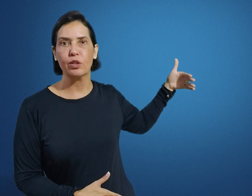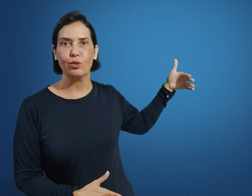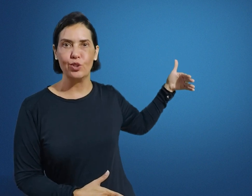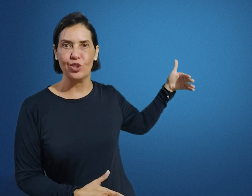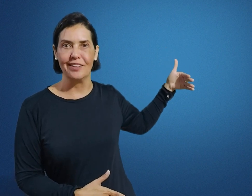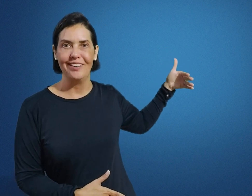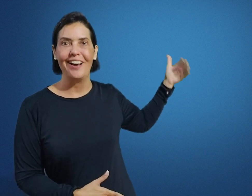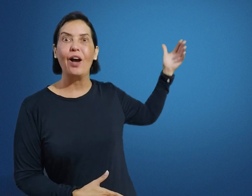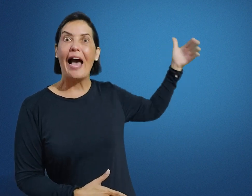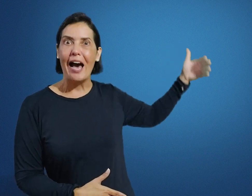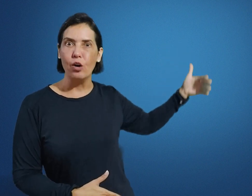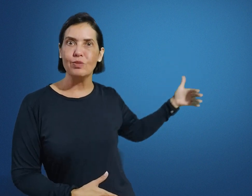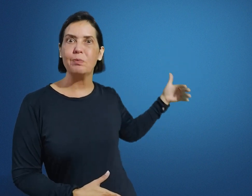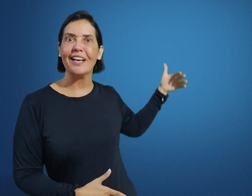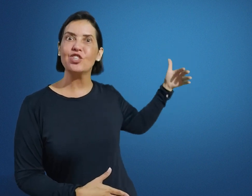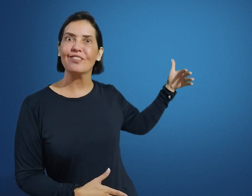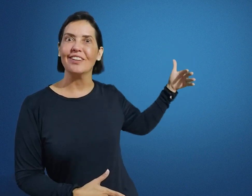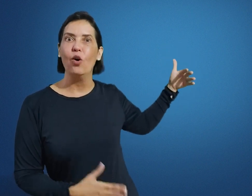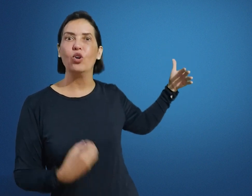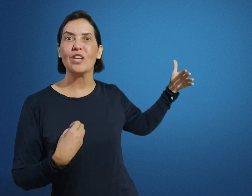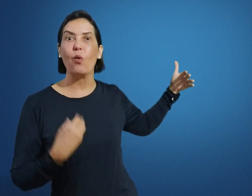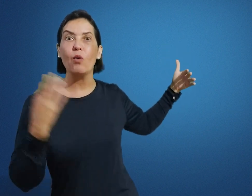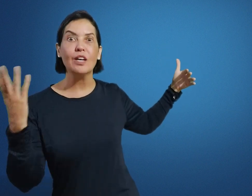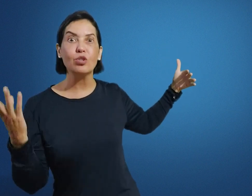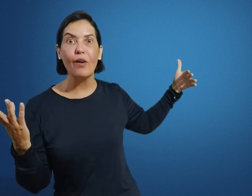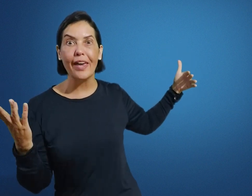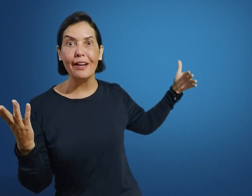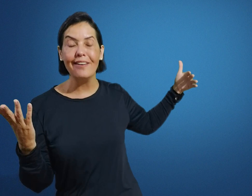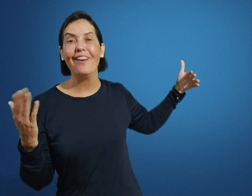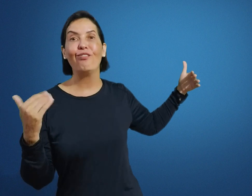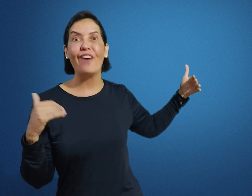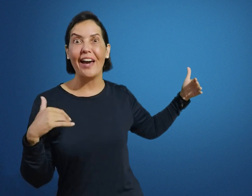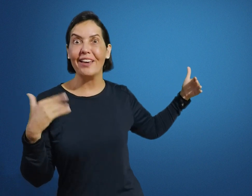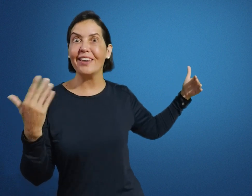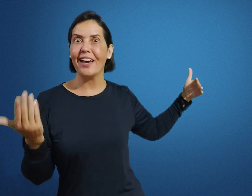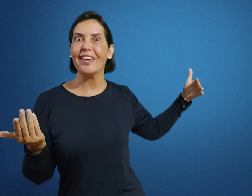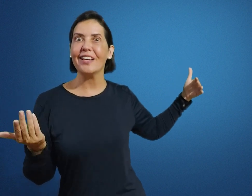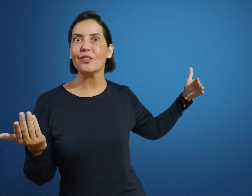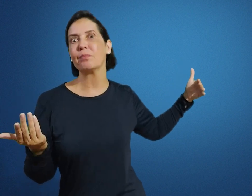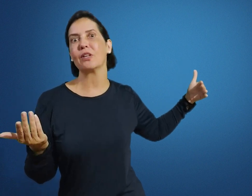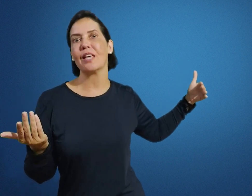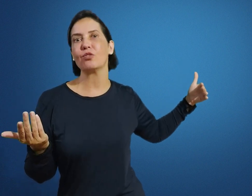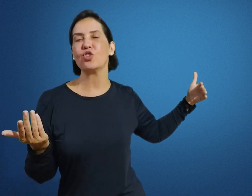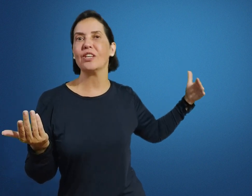metodologia, a autoexplicativa, onde na qual não só ele vai ganhar em relação a esse processo de